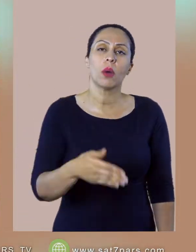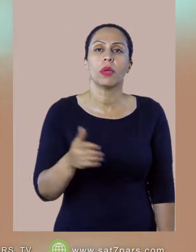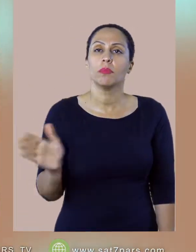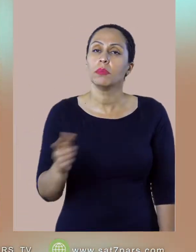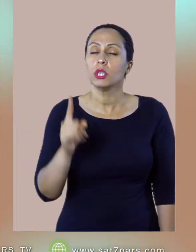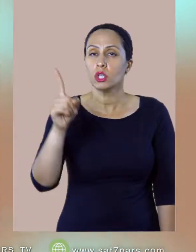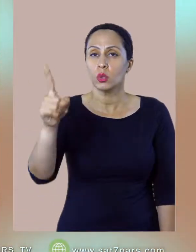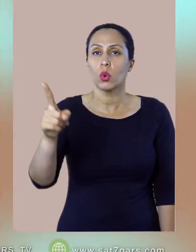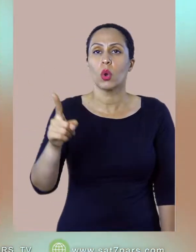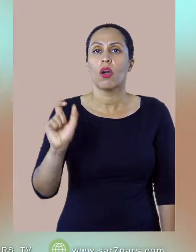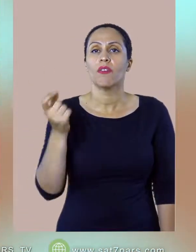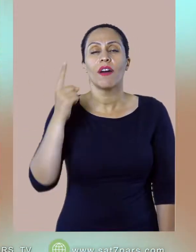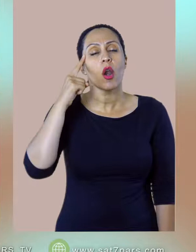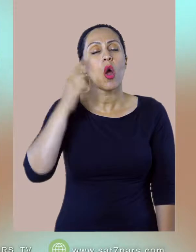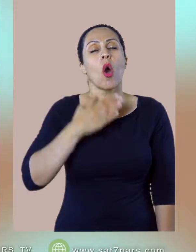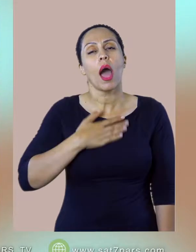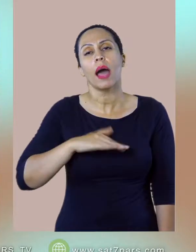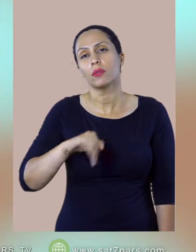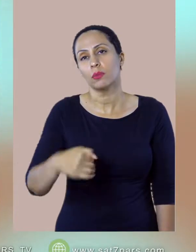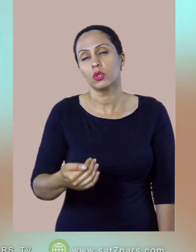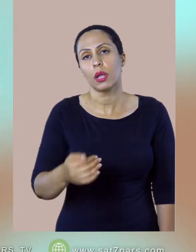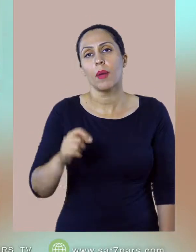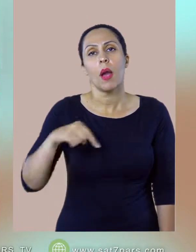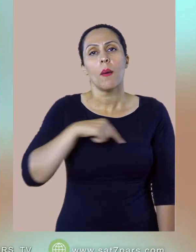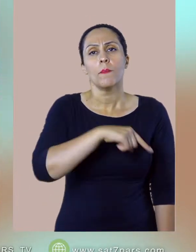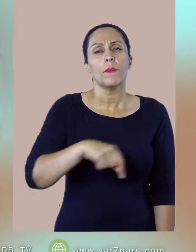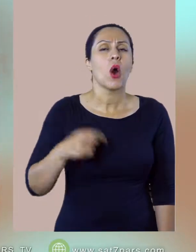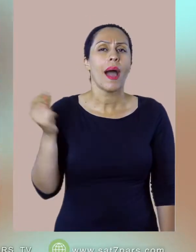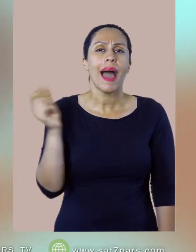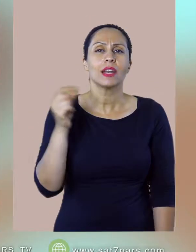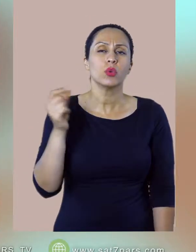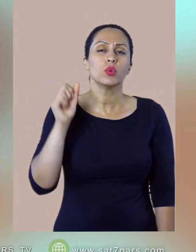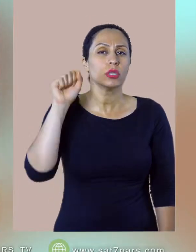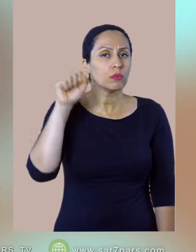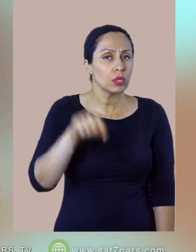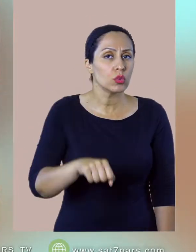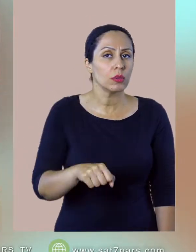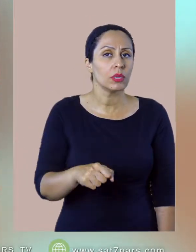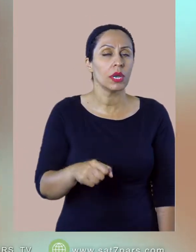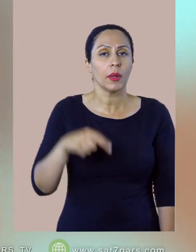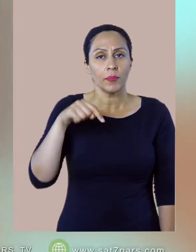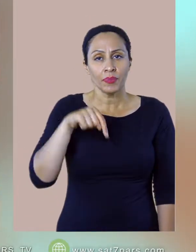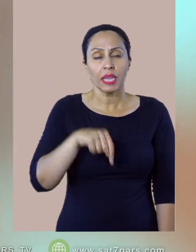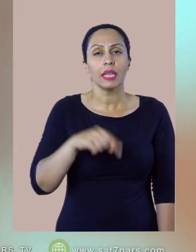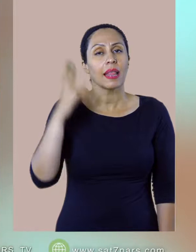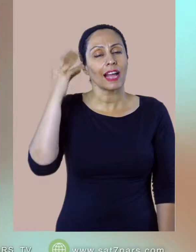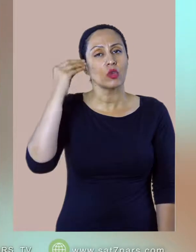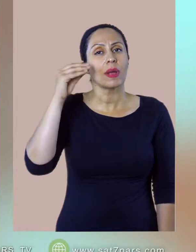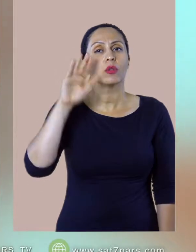من این تجربه رو ما میتونیم هر روزه هر کدوم از ماها داشته باشیم چرا که خداوند همون خداوند هست و دعوت